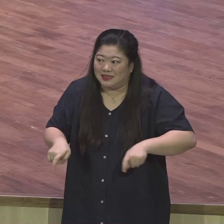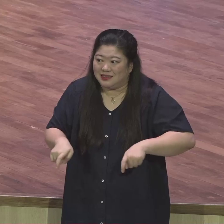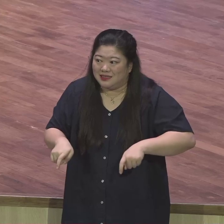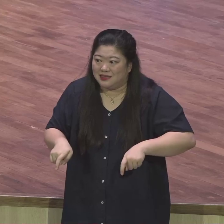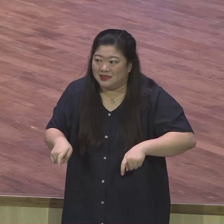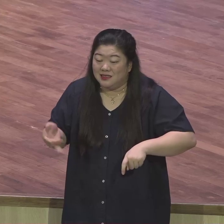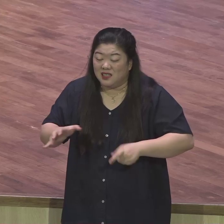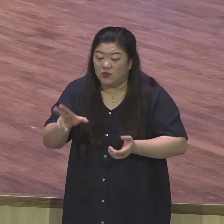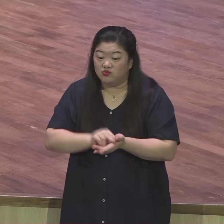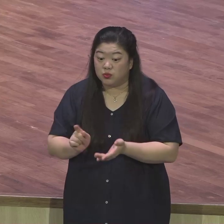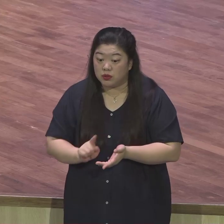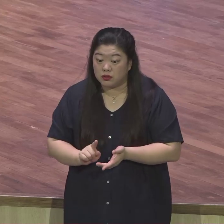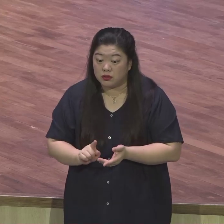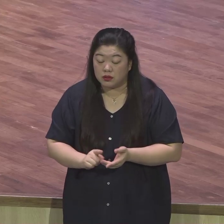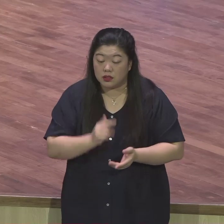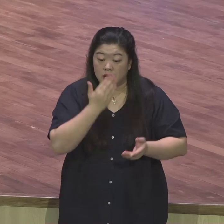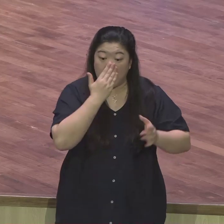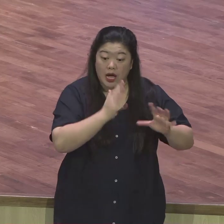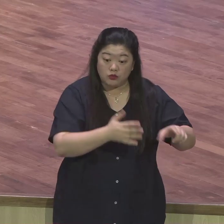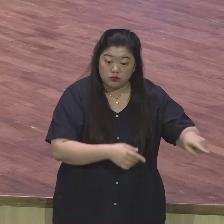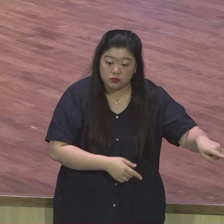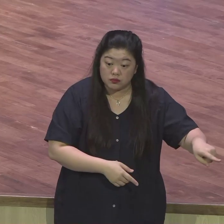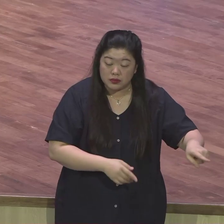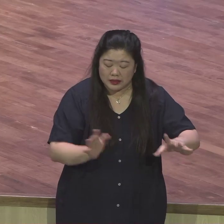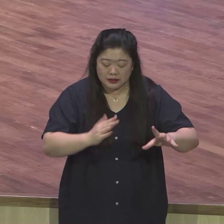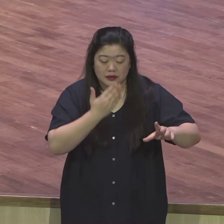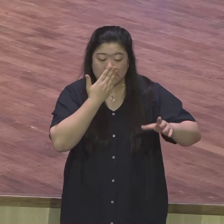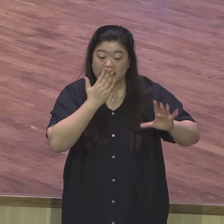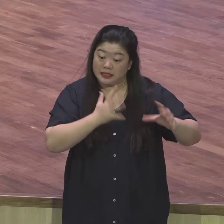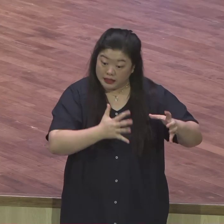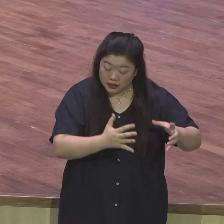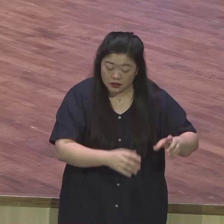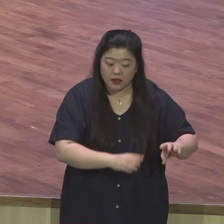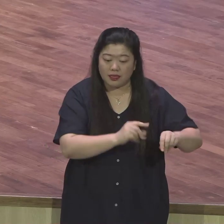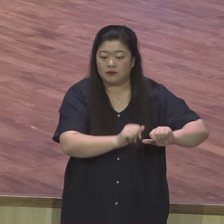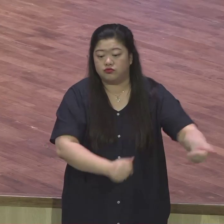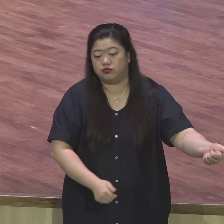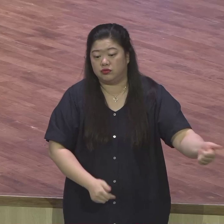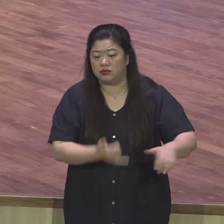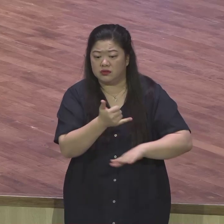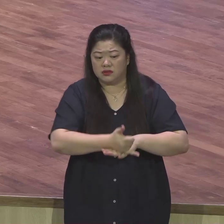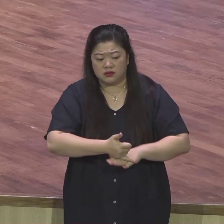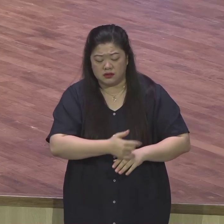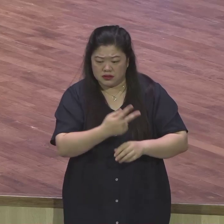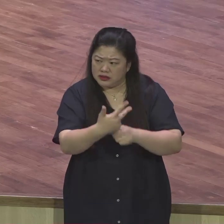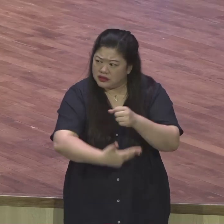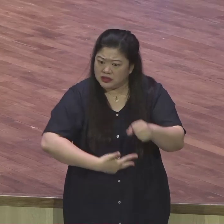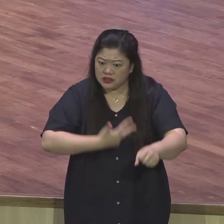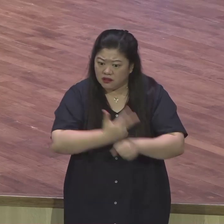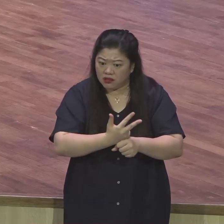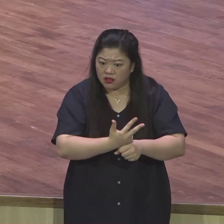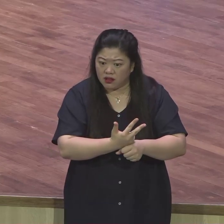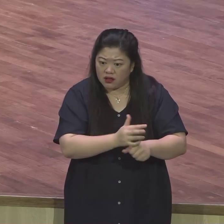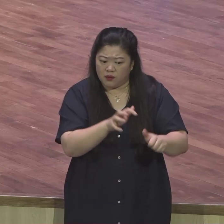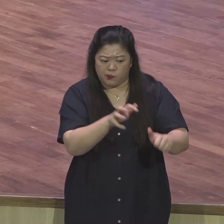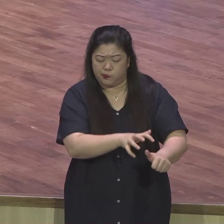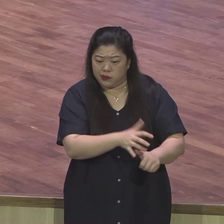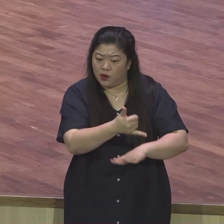흉년은 지금 2년밖에 안 됐는데 살 다 떨어져서 살 구하러 왔는데 앞으로 또 5년 남았는데 어떻게 돼요?